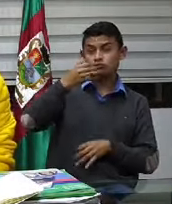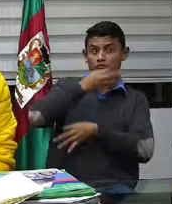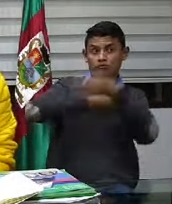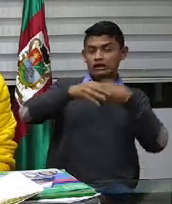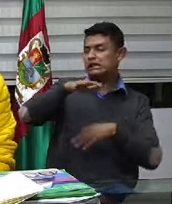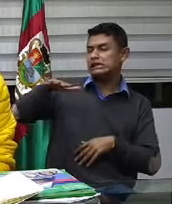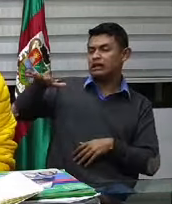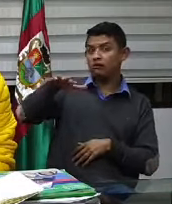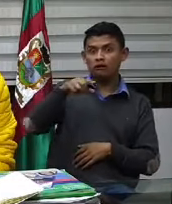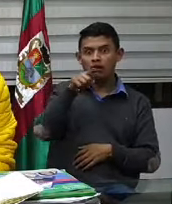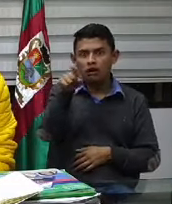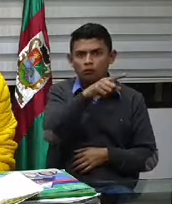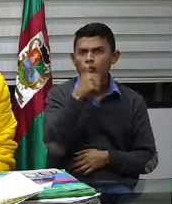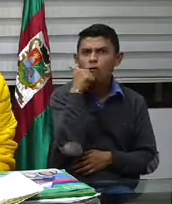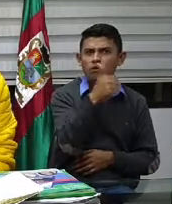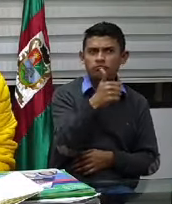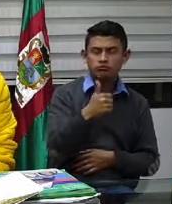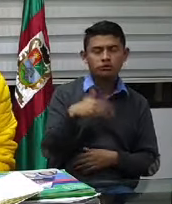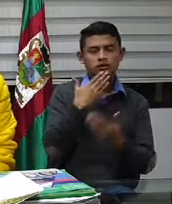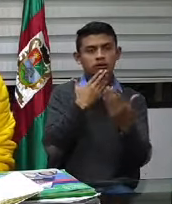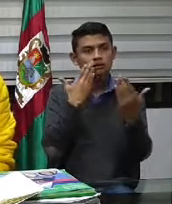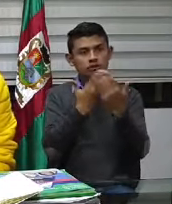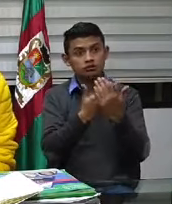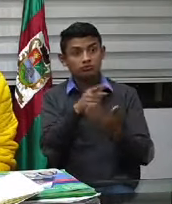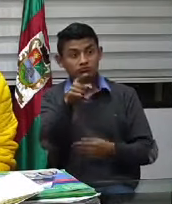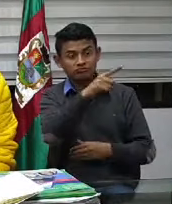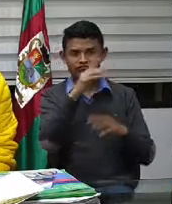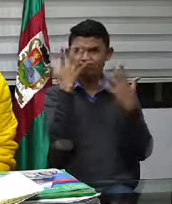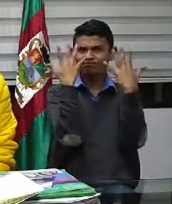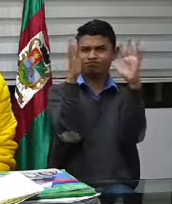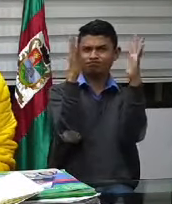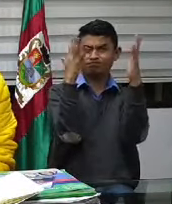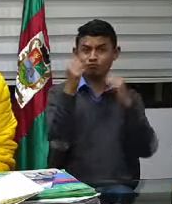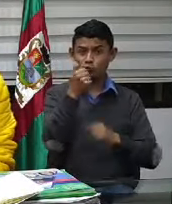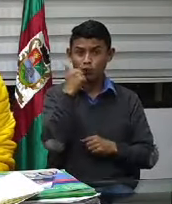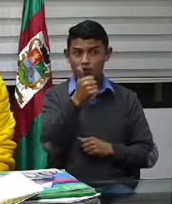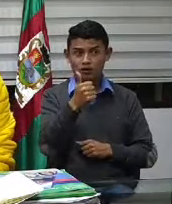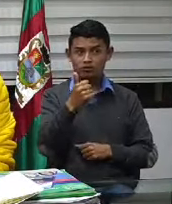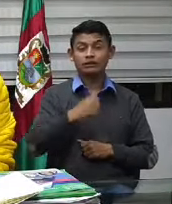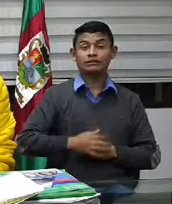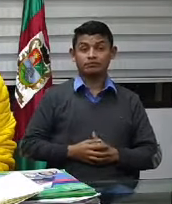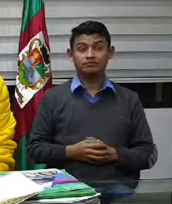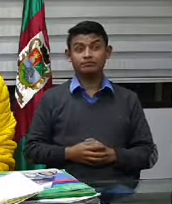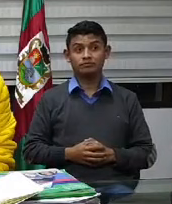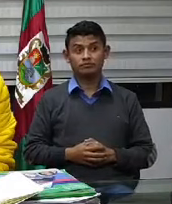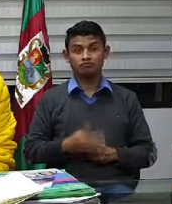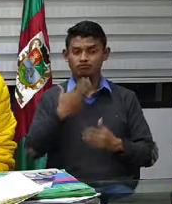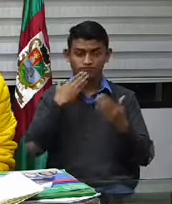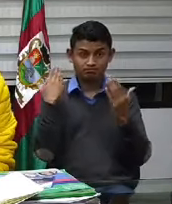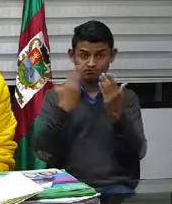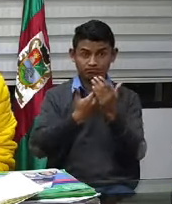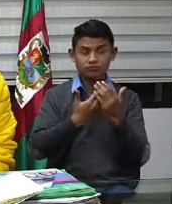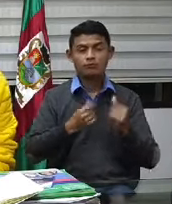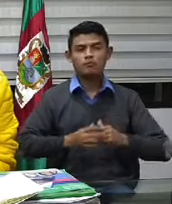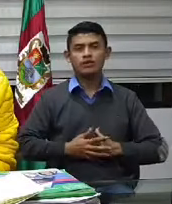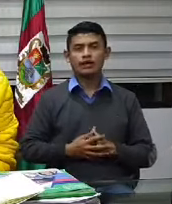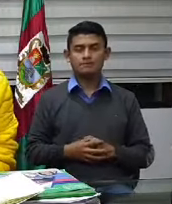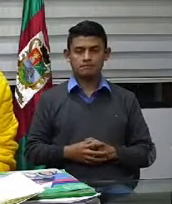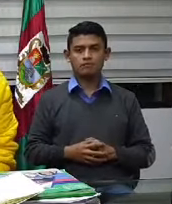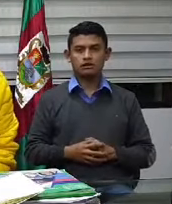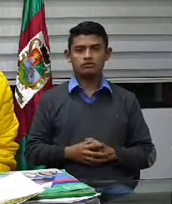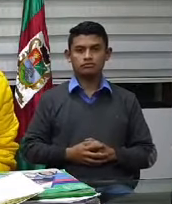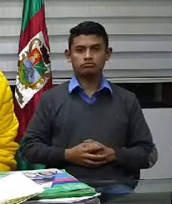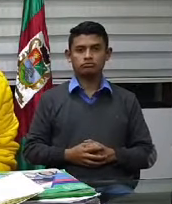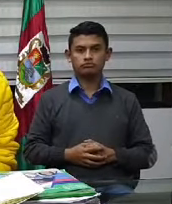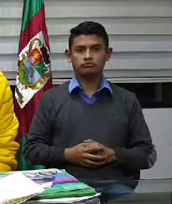Eso es ser ciudadano. Y los aplaudimos en la calle. Y los aplaudimos en la calle. Al sector de